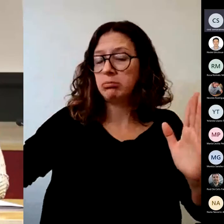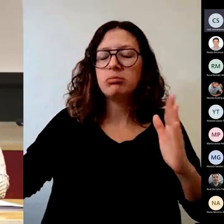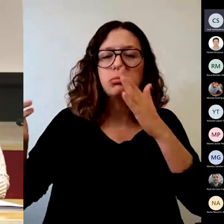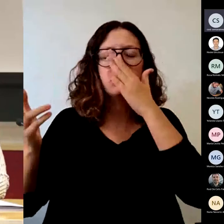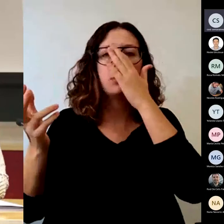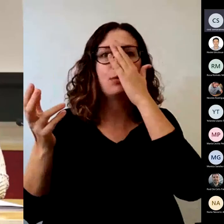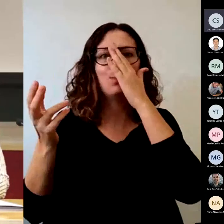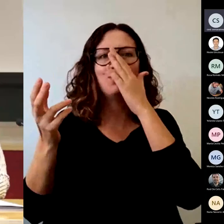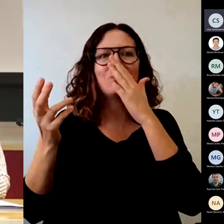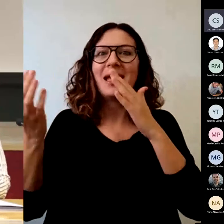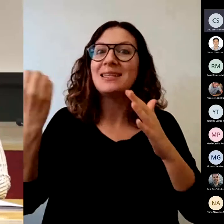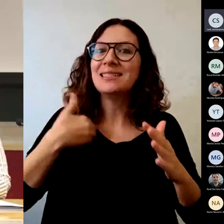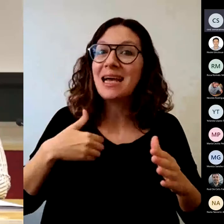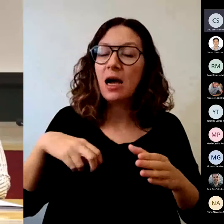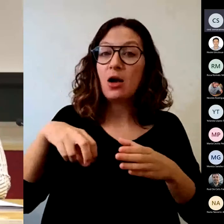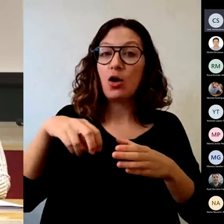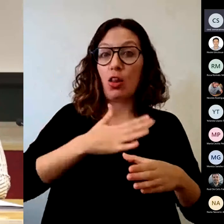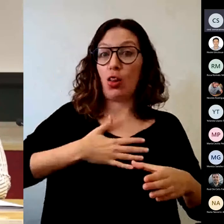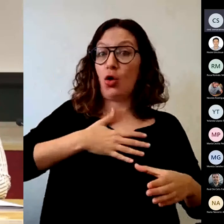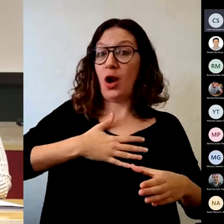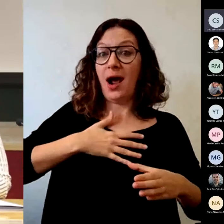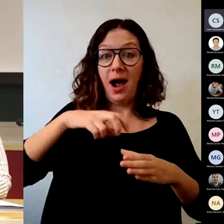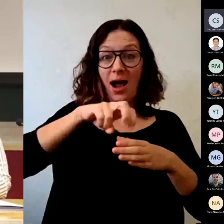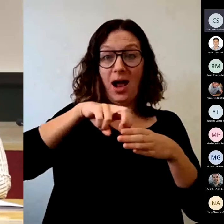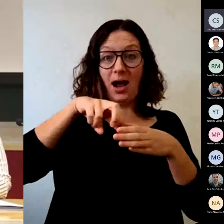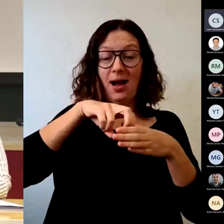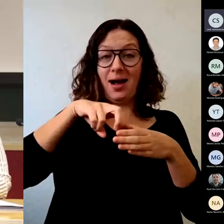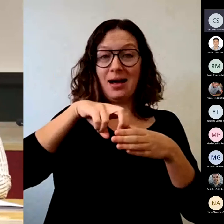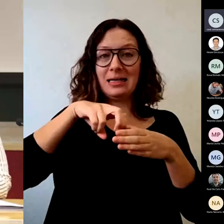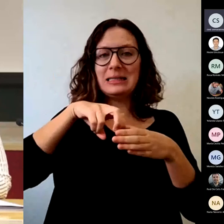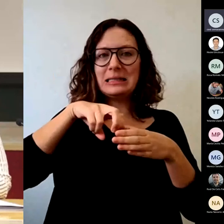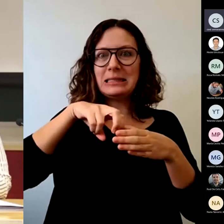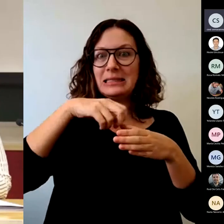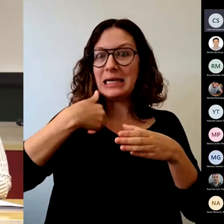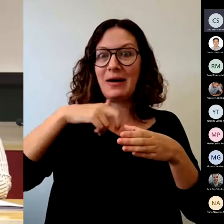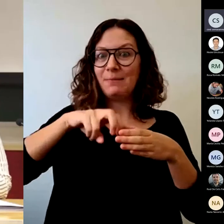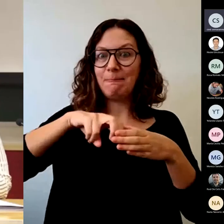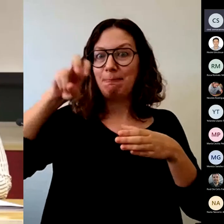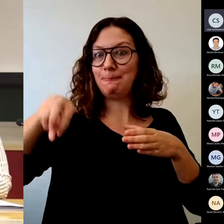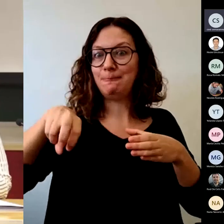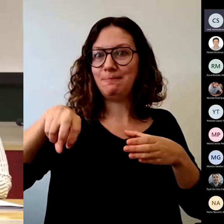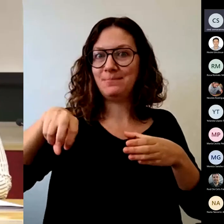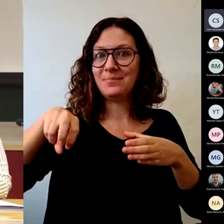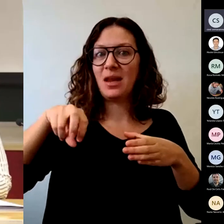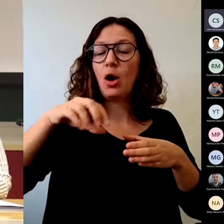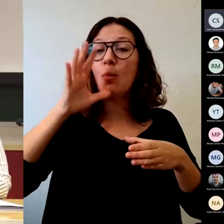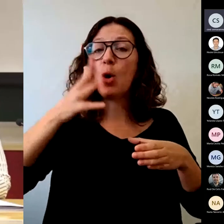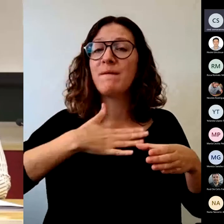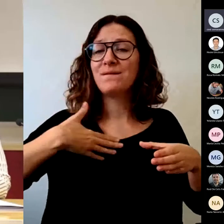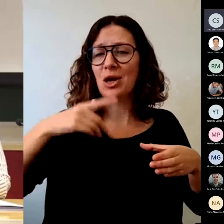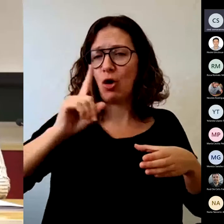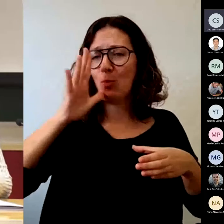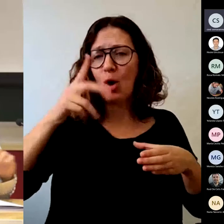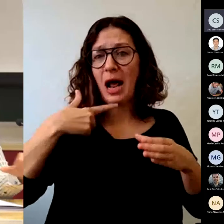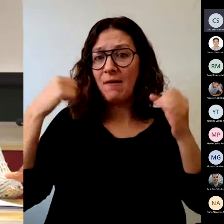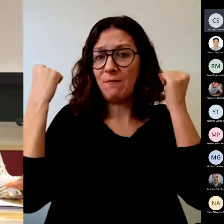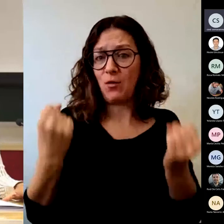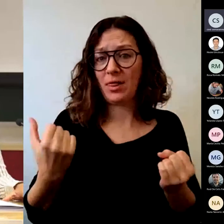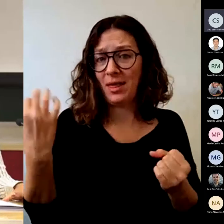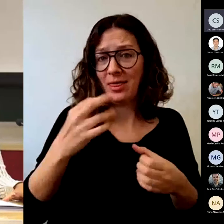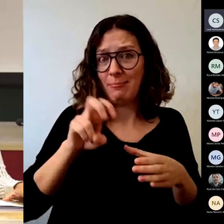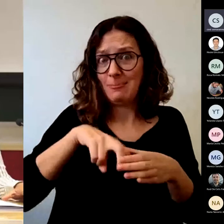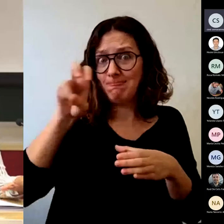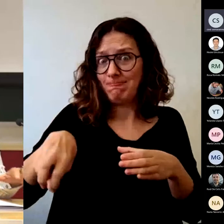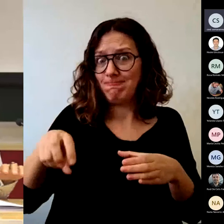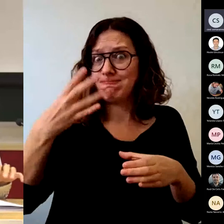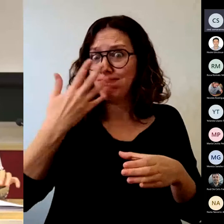de su zona de confort. Entonces, eso lo tenemos que ver ahora mismo como una ventaja porque hemos pasado de conocer la enseñanza